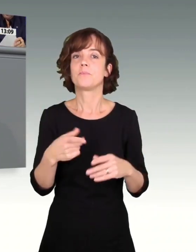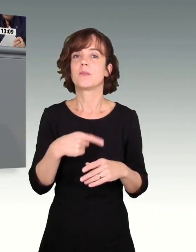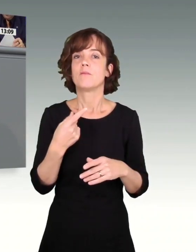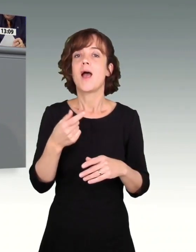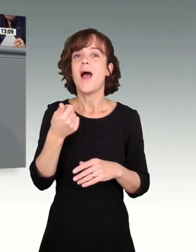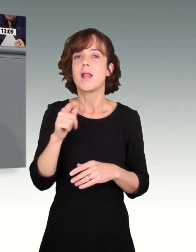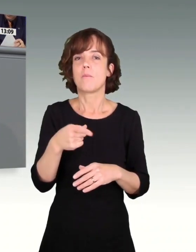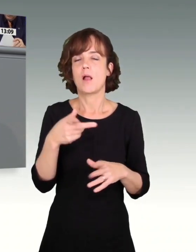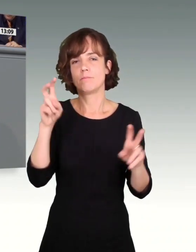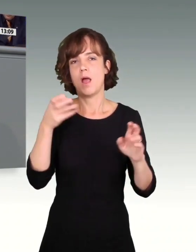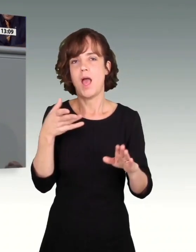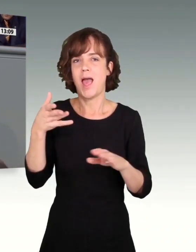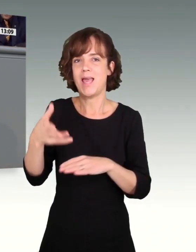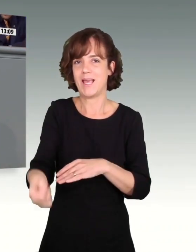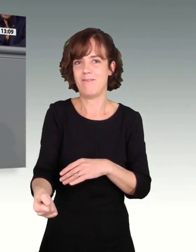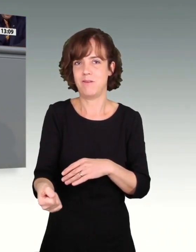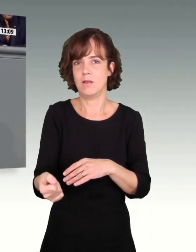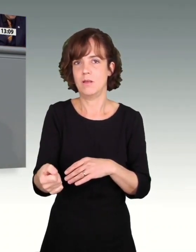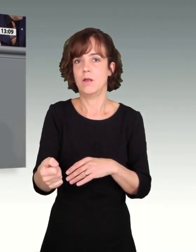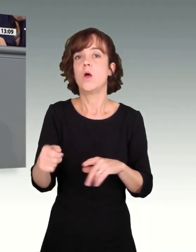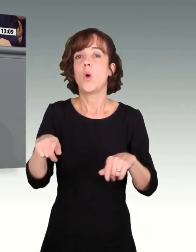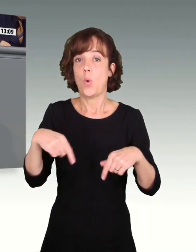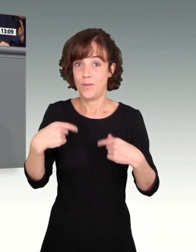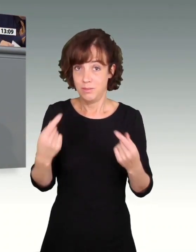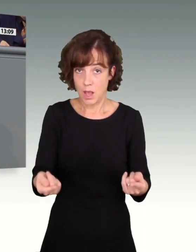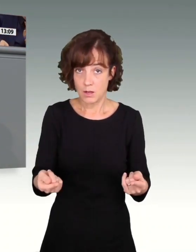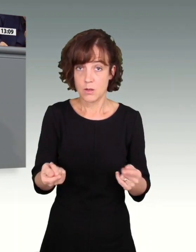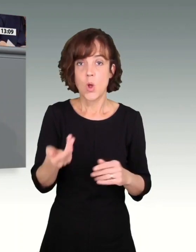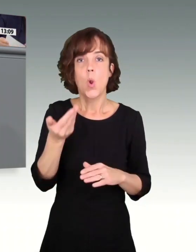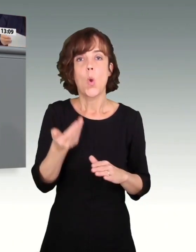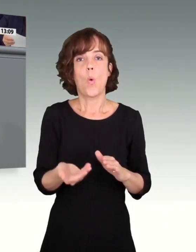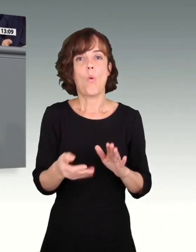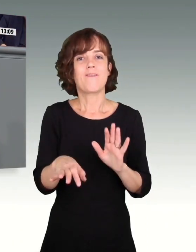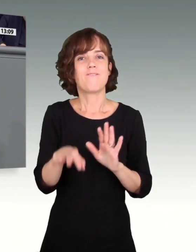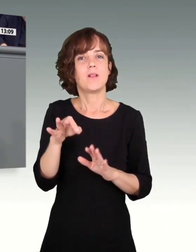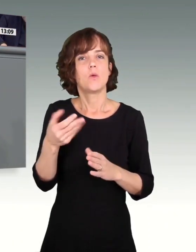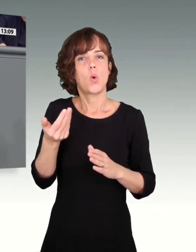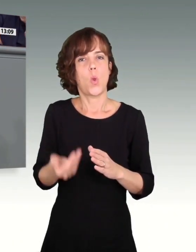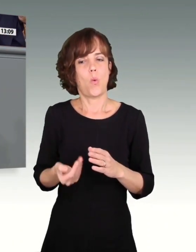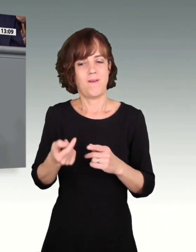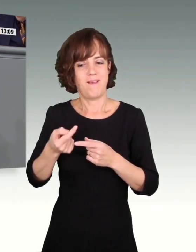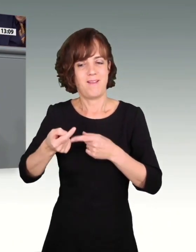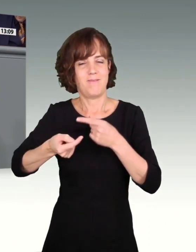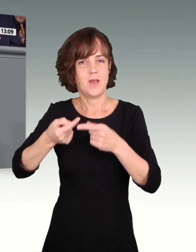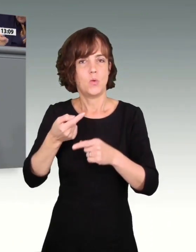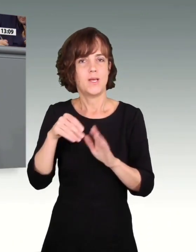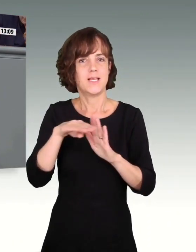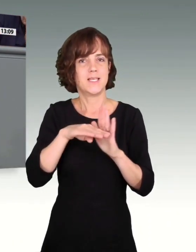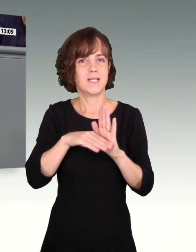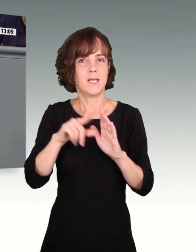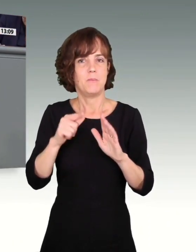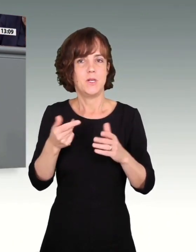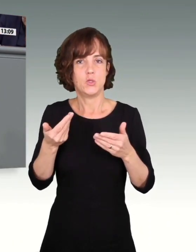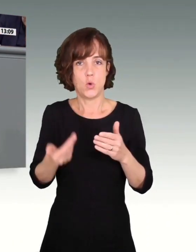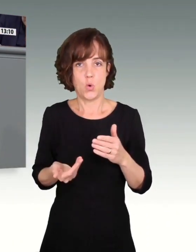einmal ein, und dann wird die Lohnfindung, die Entwicklung des gesetzlichen Mindestlohns wieder in